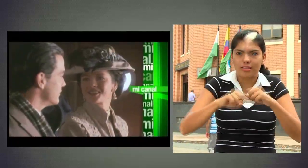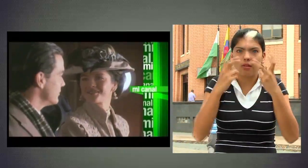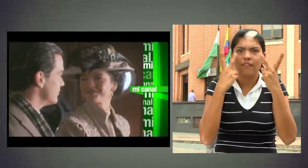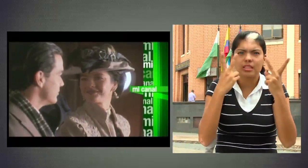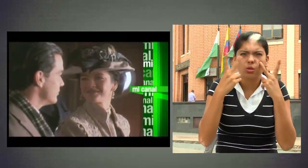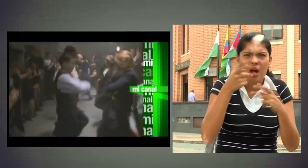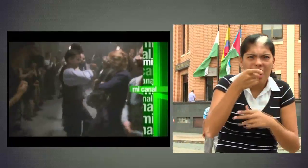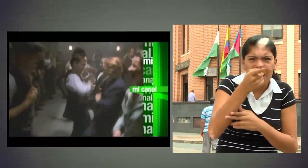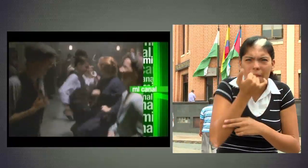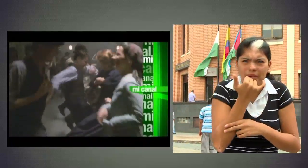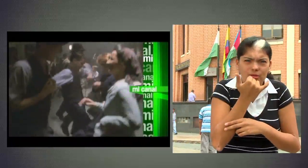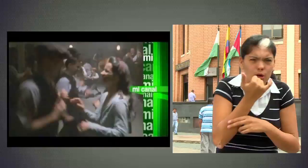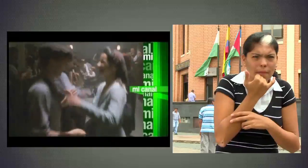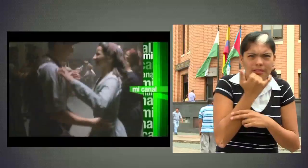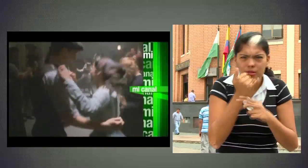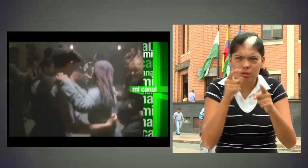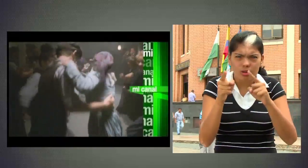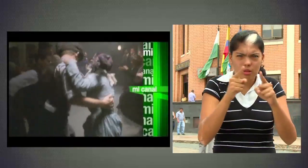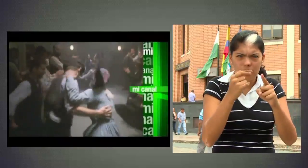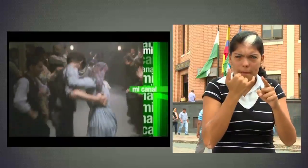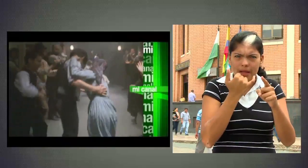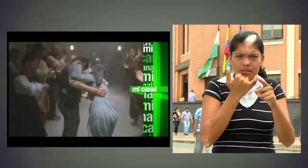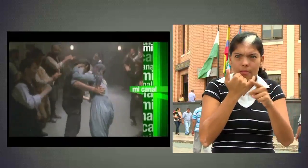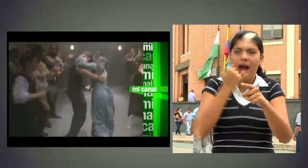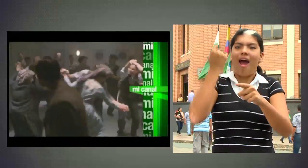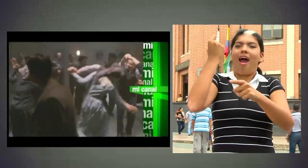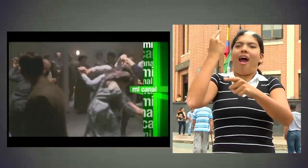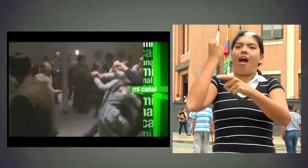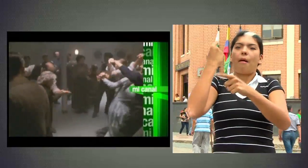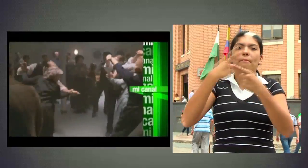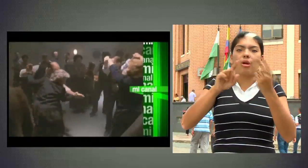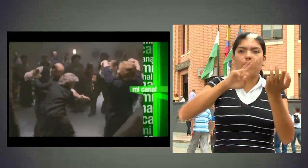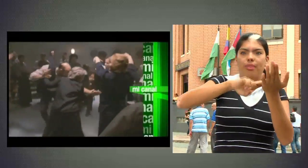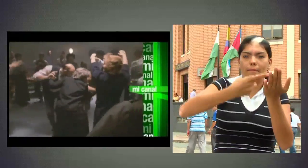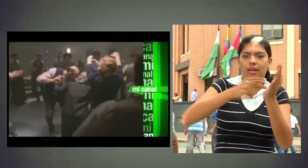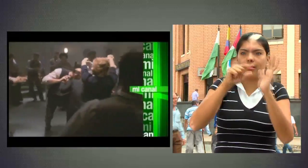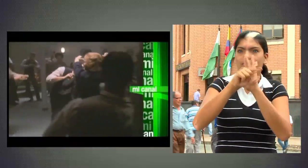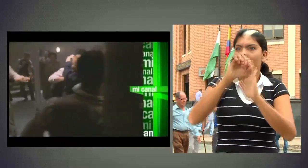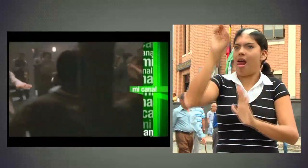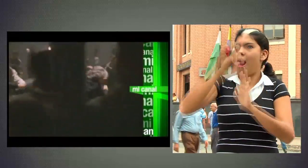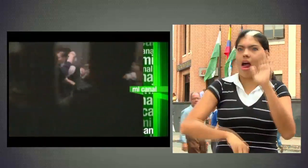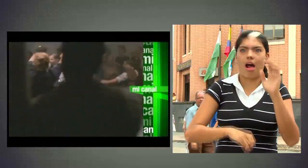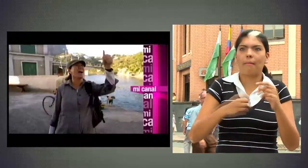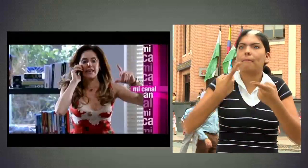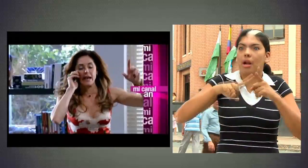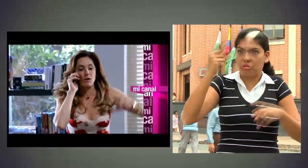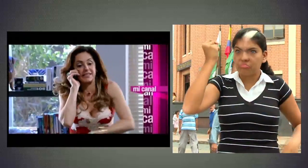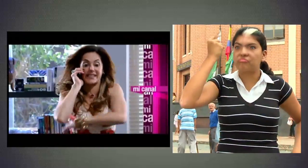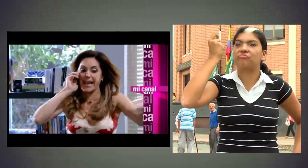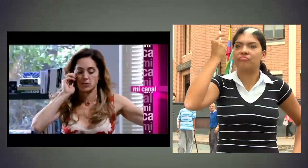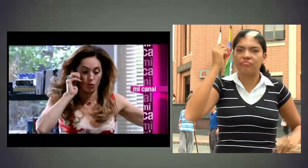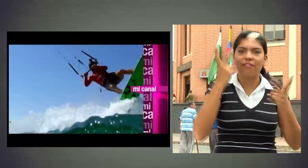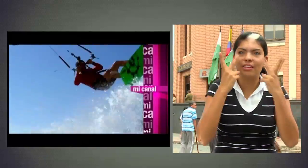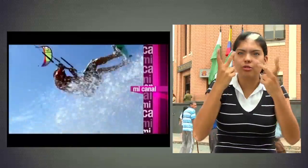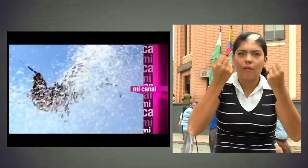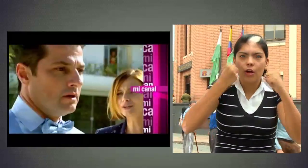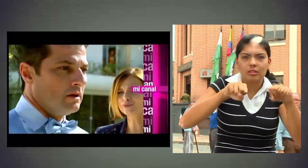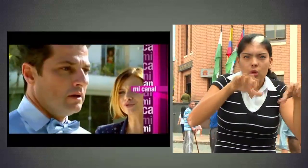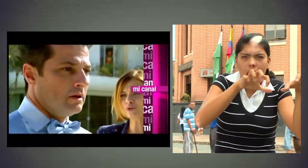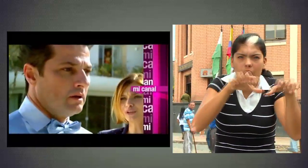Porque el sordo realmente tiene que hacer un esfuerzo visual muy grande para entender lo que está pasando en una película, mientras que si colocan un servicio de interpretación,